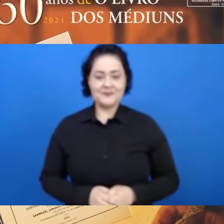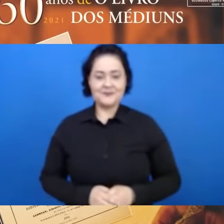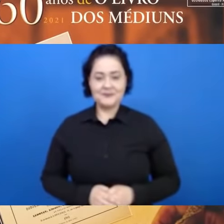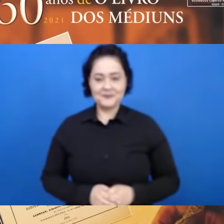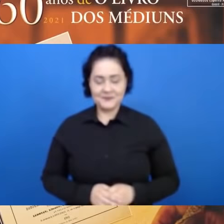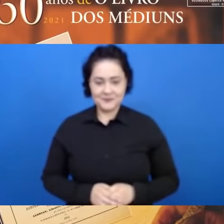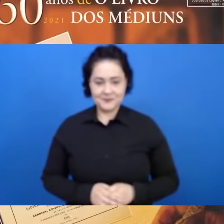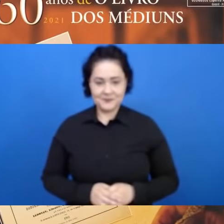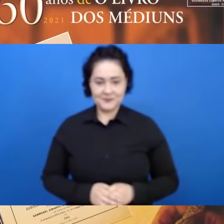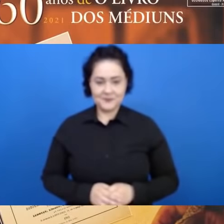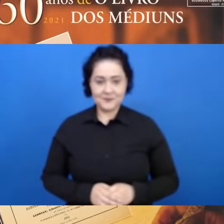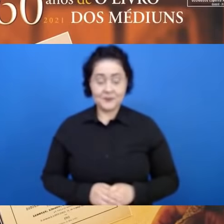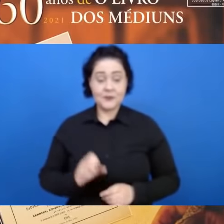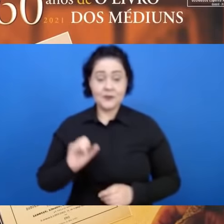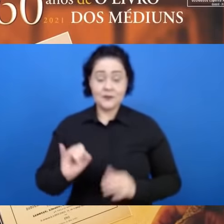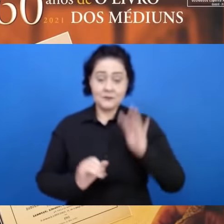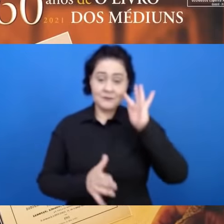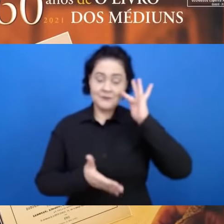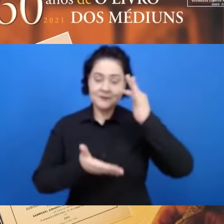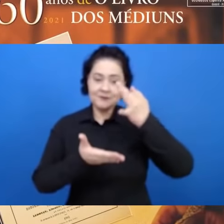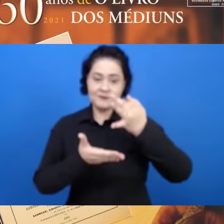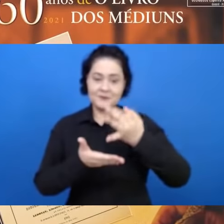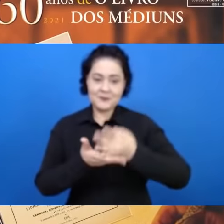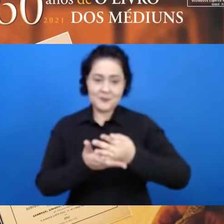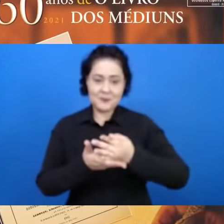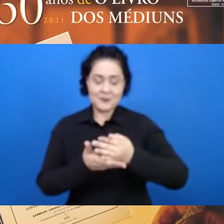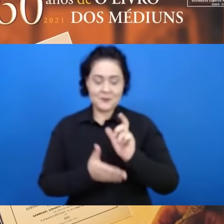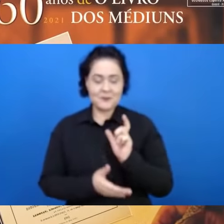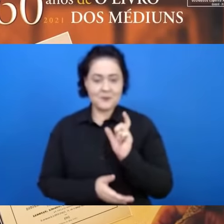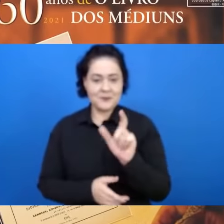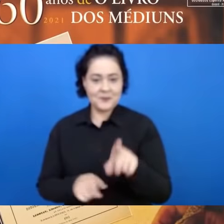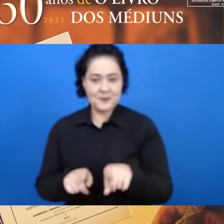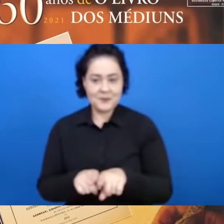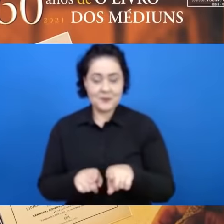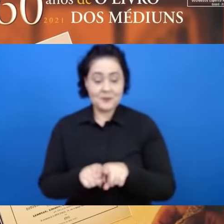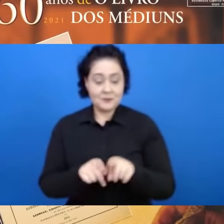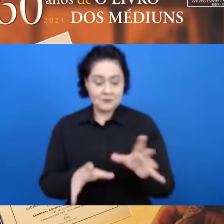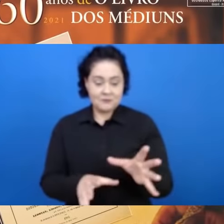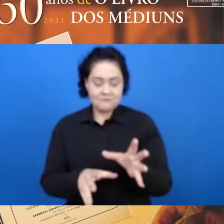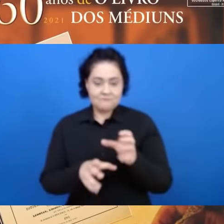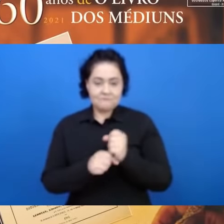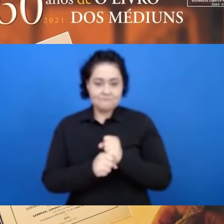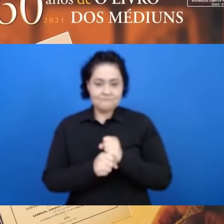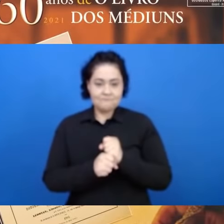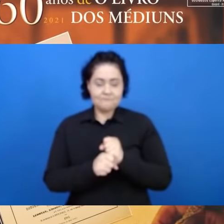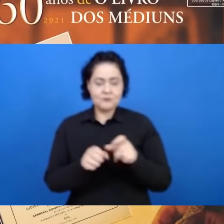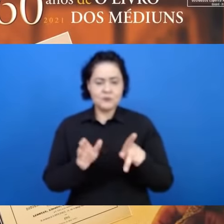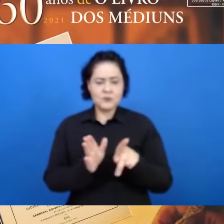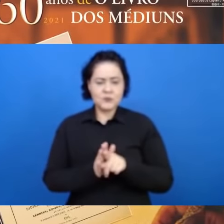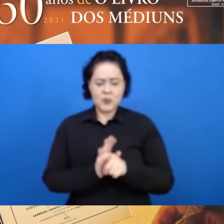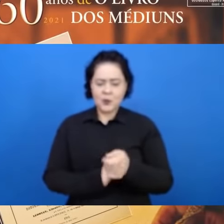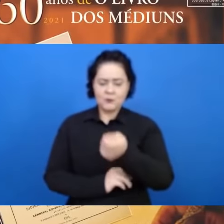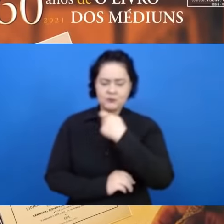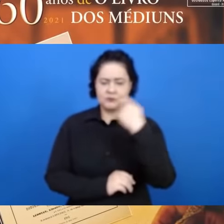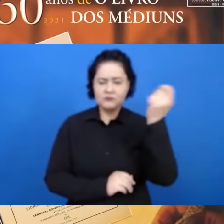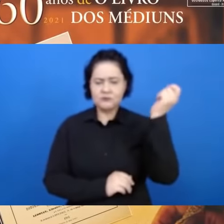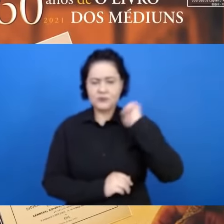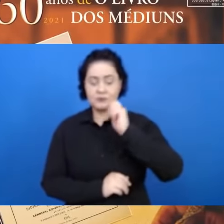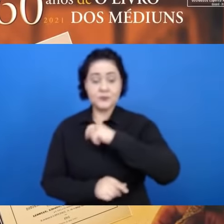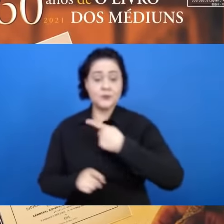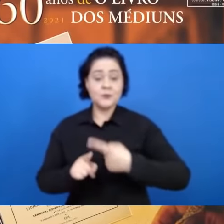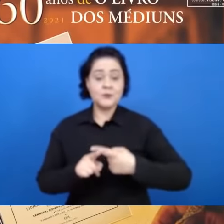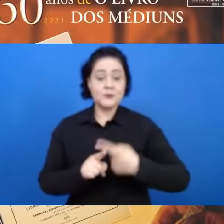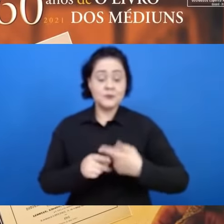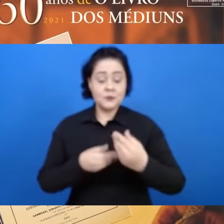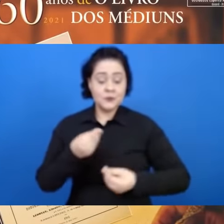Segundo a palavra fiel do Novo Testamento, é açoitado e preso várias vezes pelo amor com que ensinava a